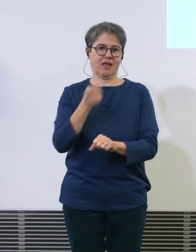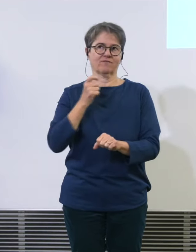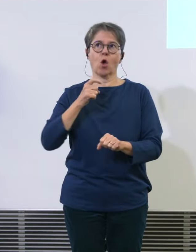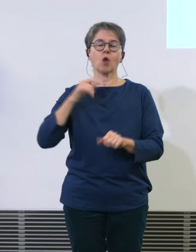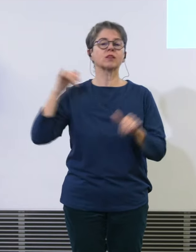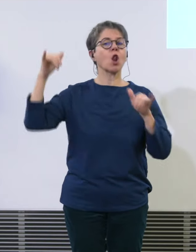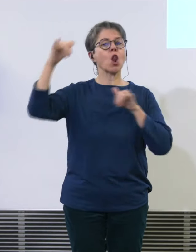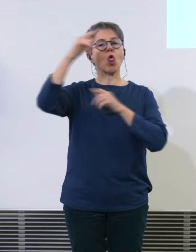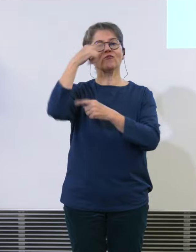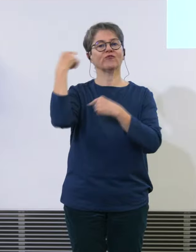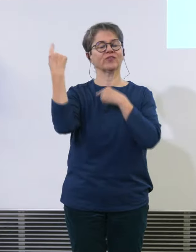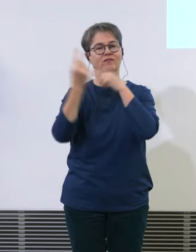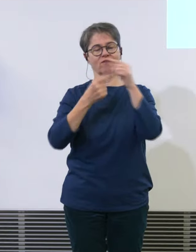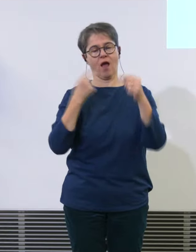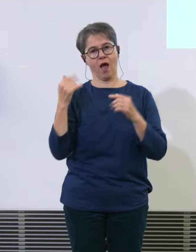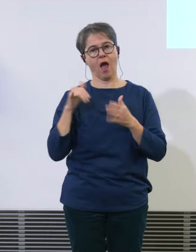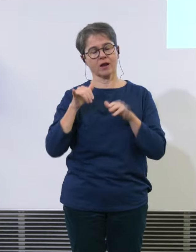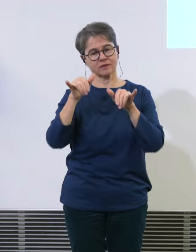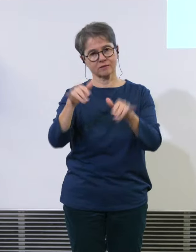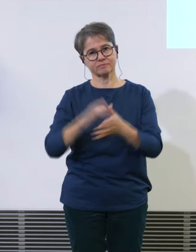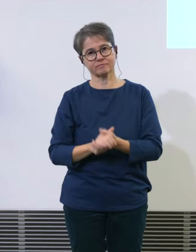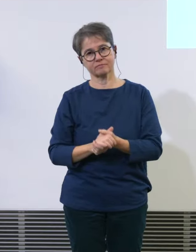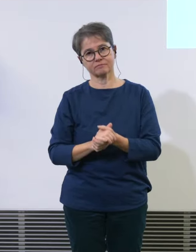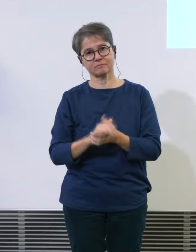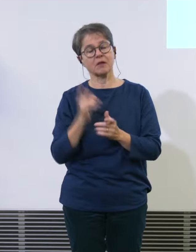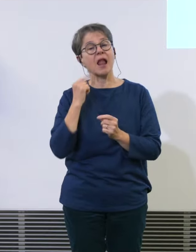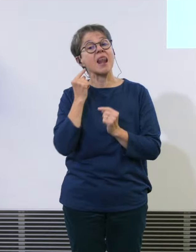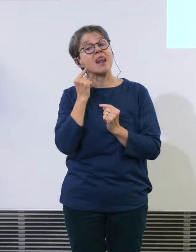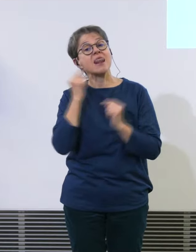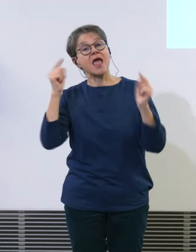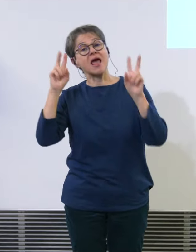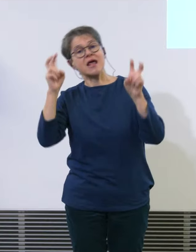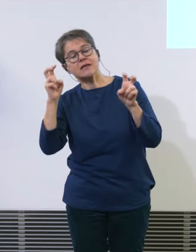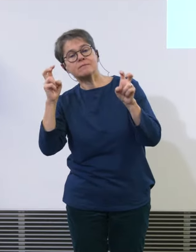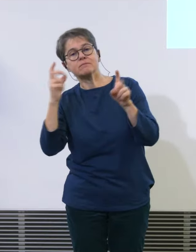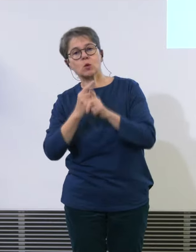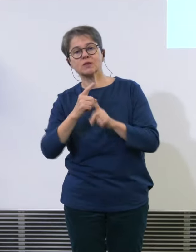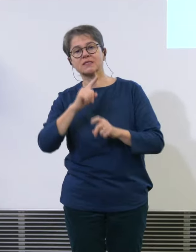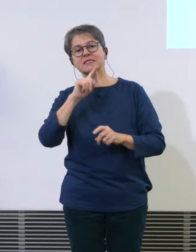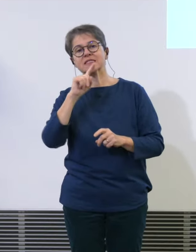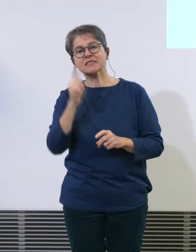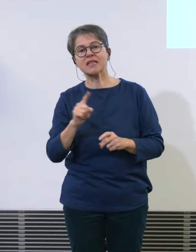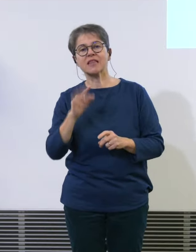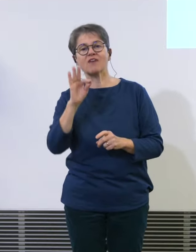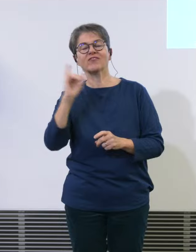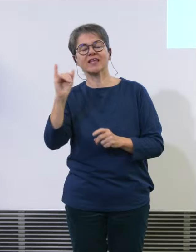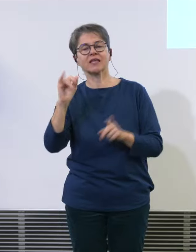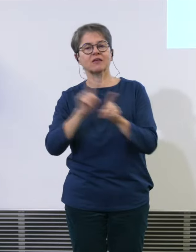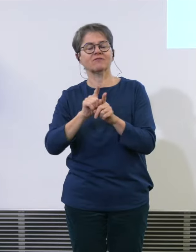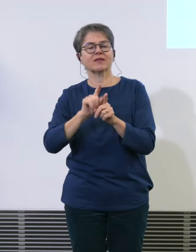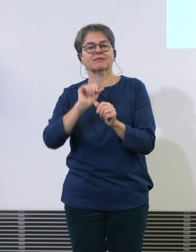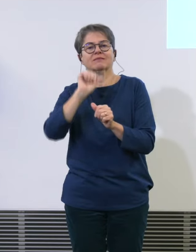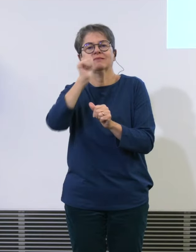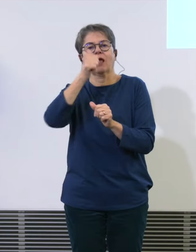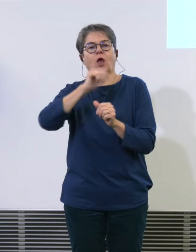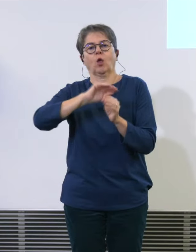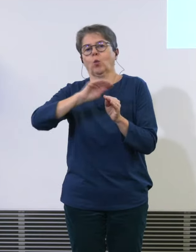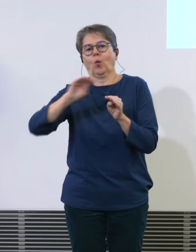und der ZDFI ist natürlich in den Hintergrund gerückt. Der Richtwert des ZDFI ist darum auch schon